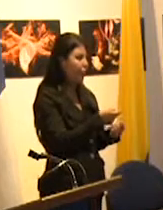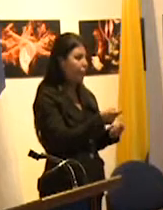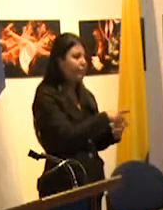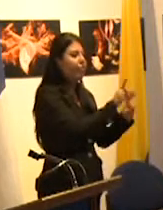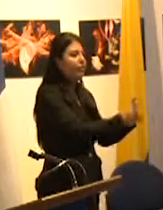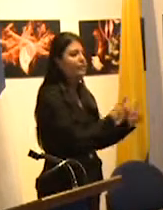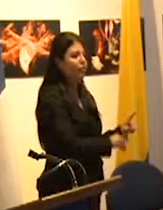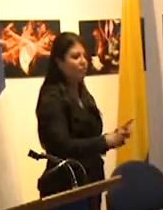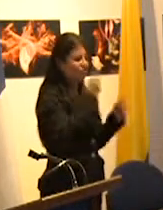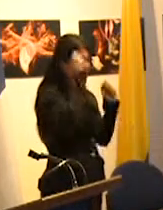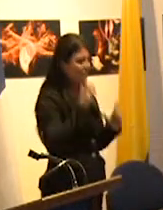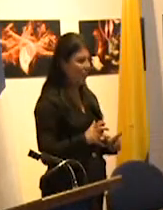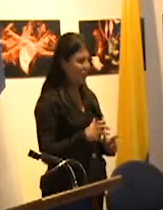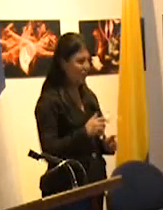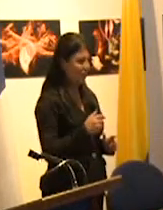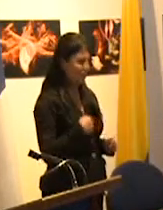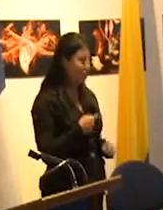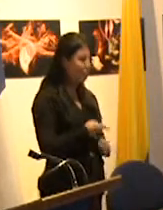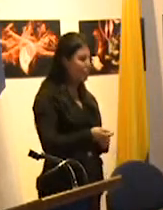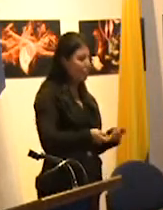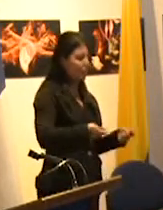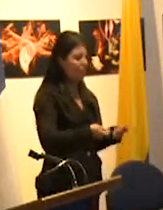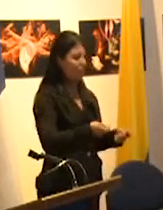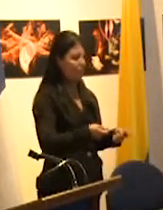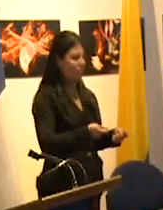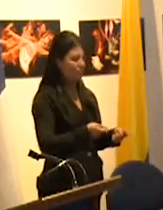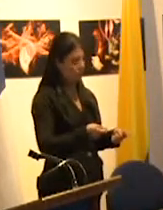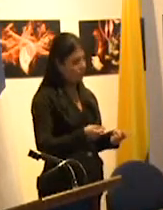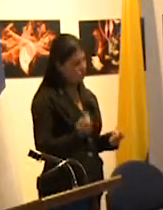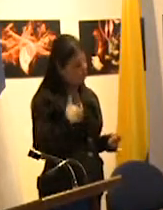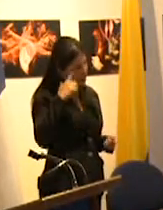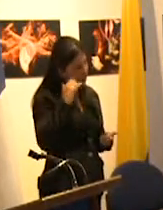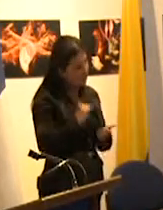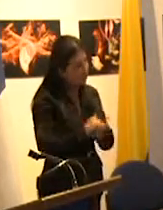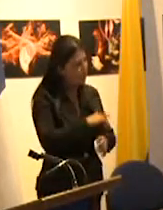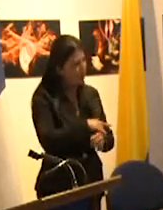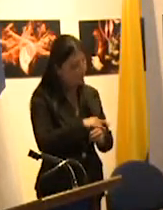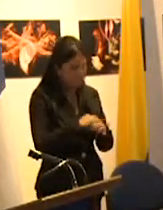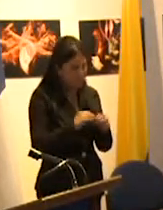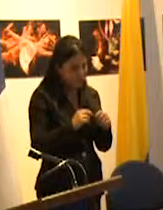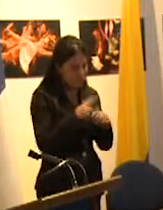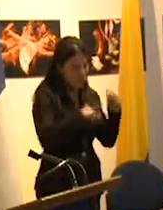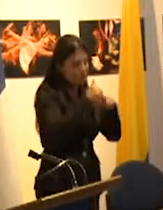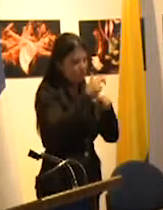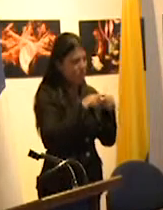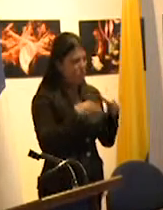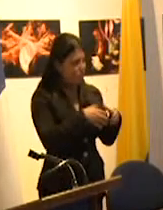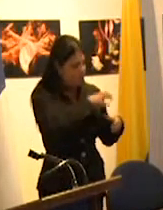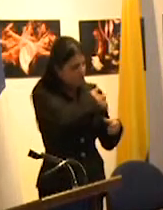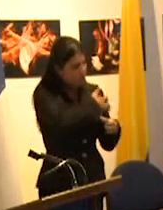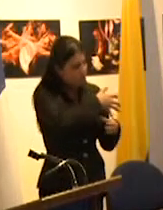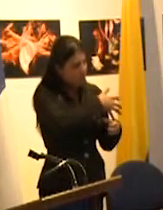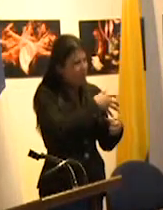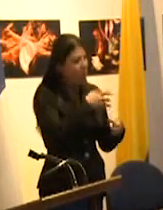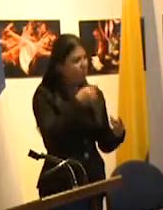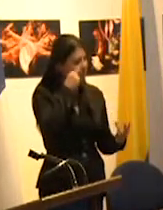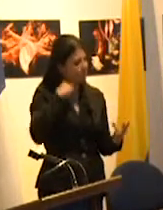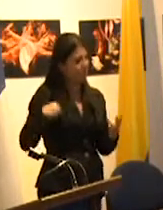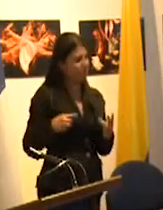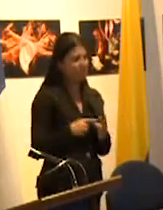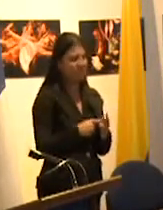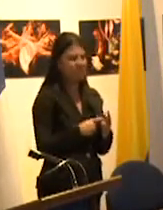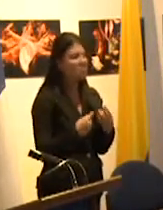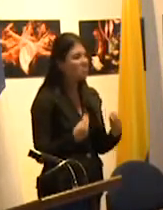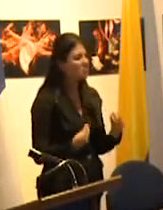estados nacionales me parece que hay que construir una fuerza capaz de y es una fuerza subjetiva